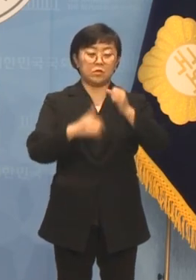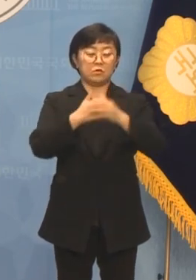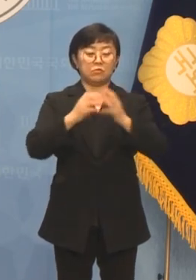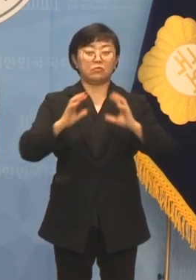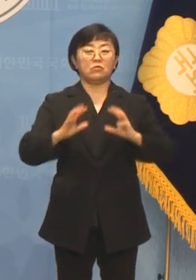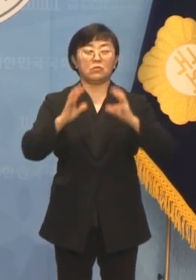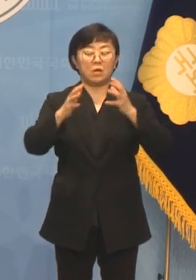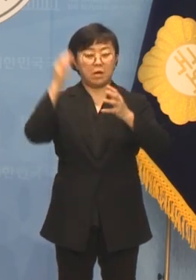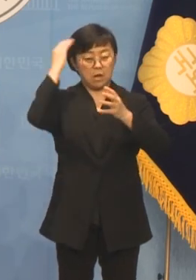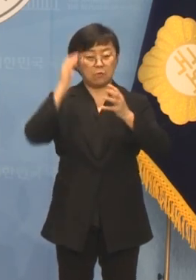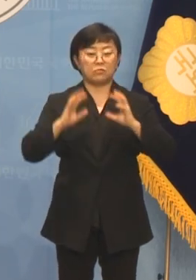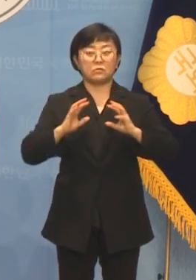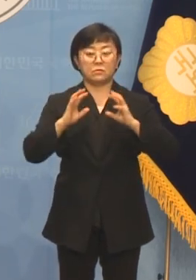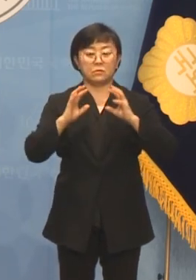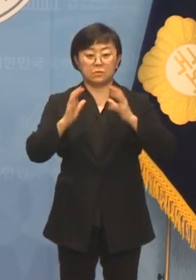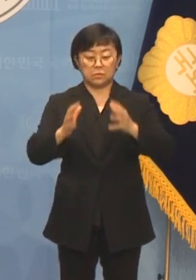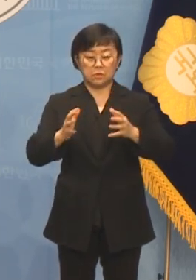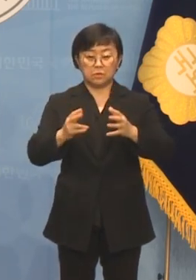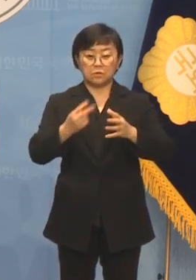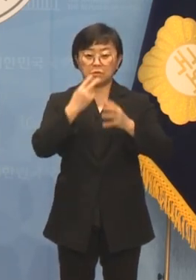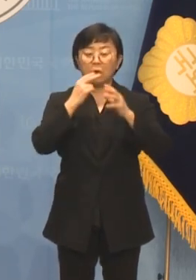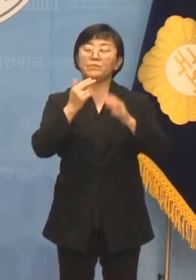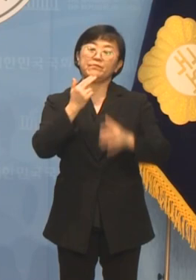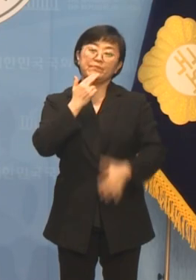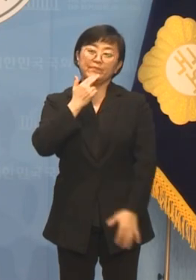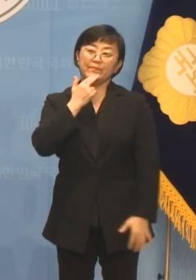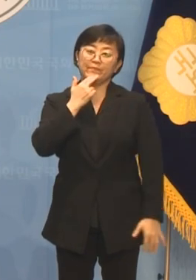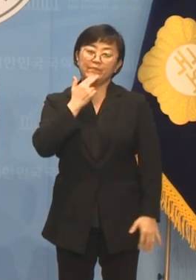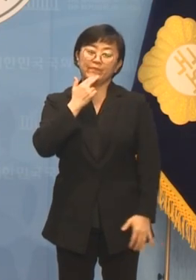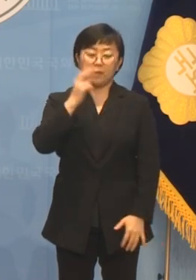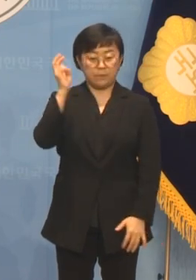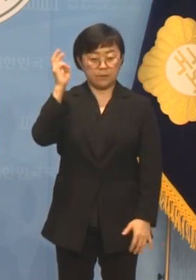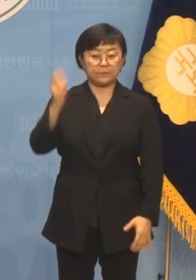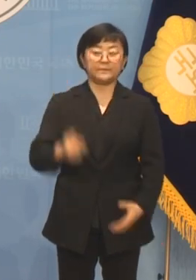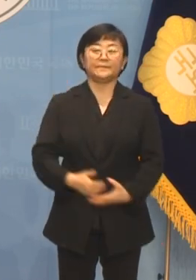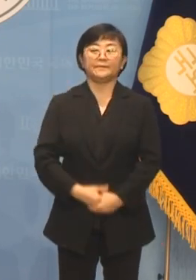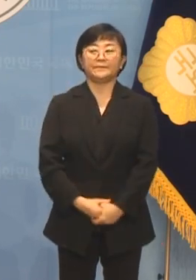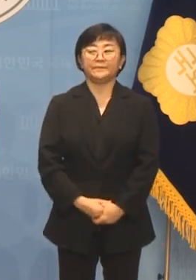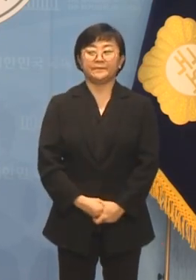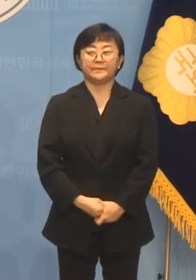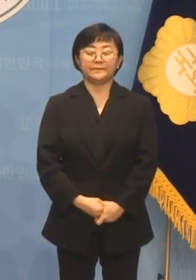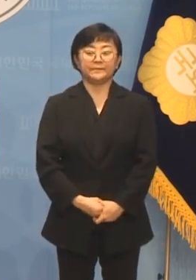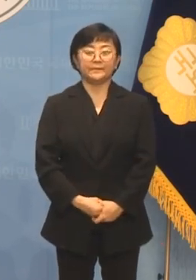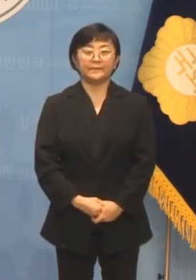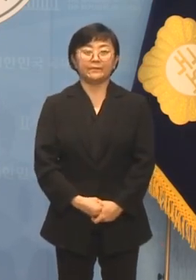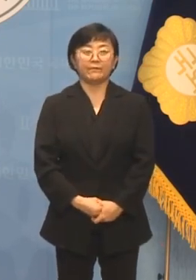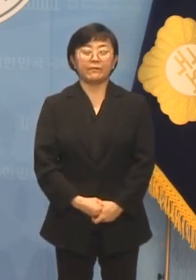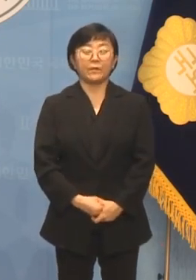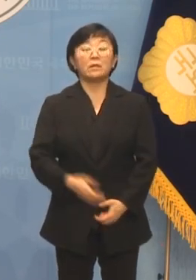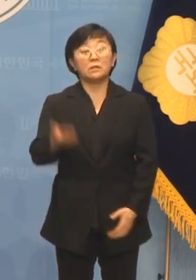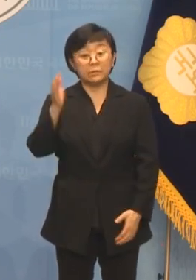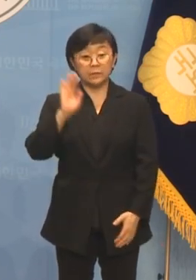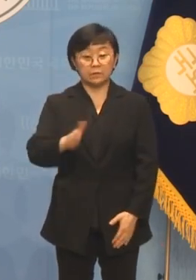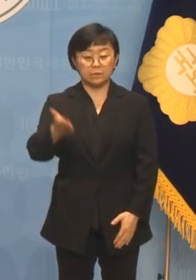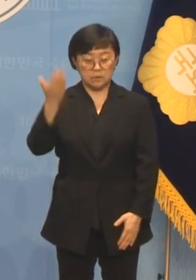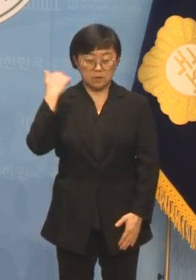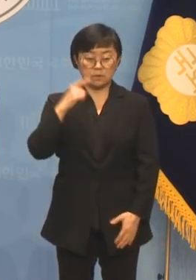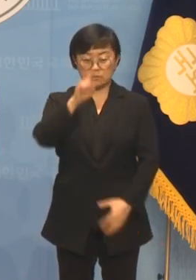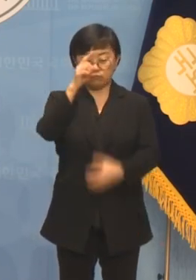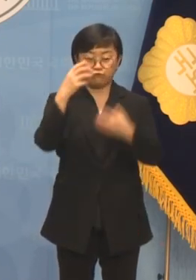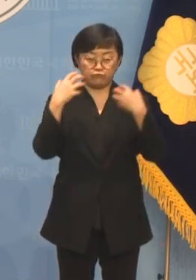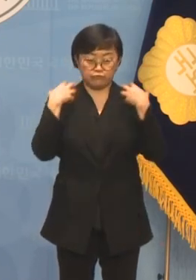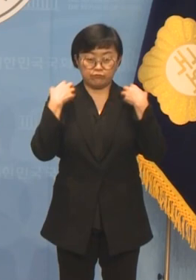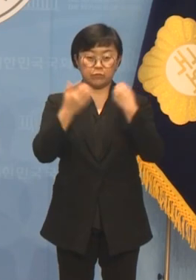대한민국은 존재하지 않았을지도 모릅니다. 그럼에도 지난 정권에서는